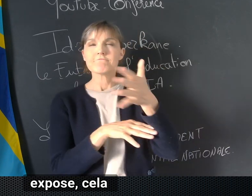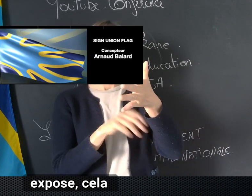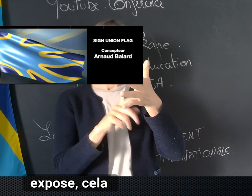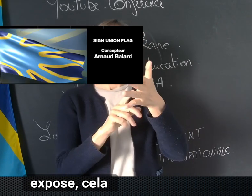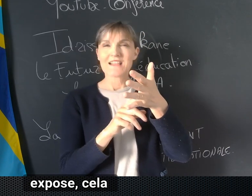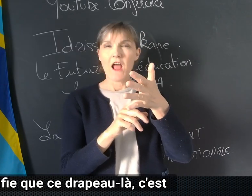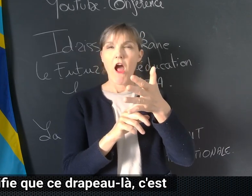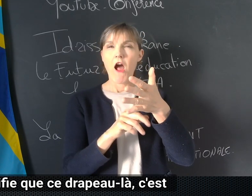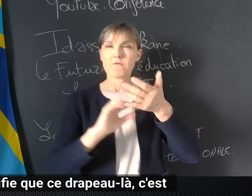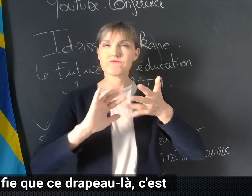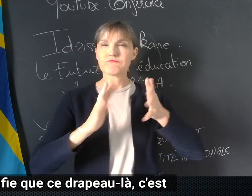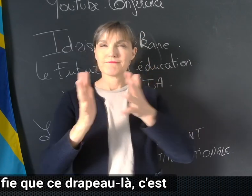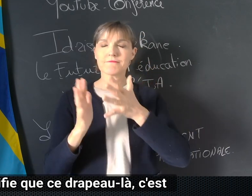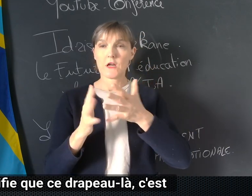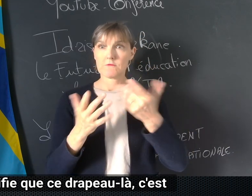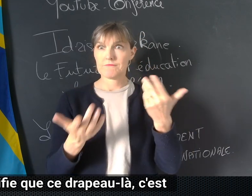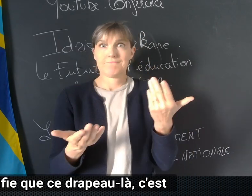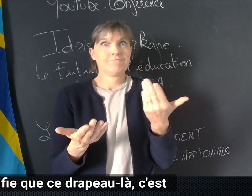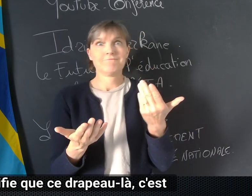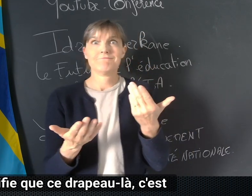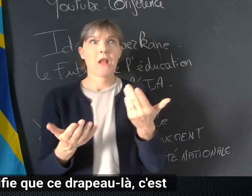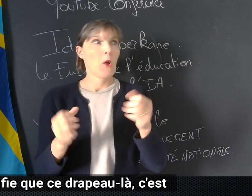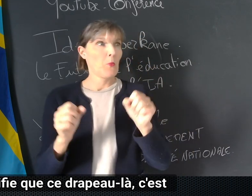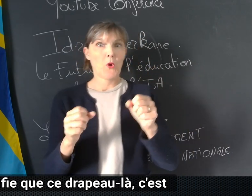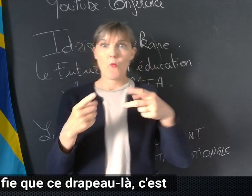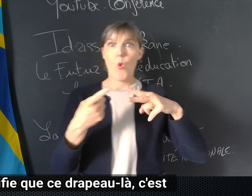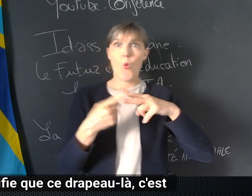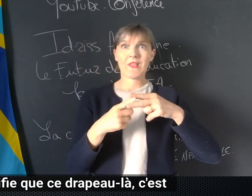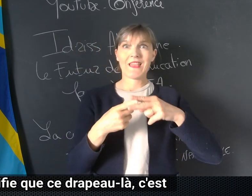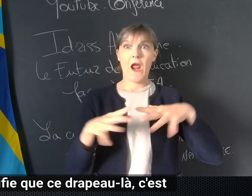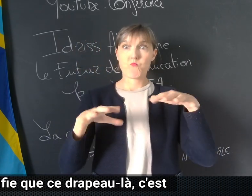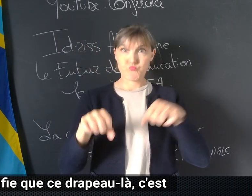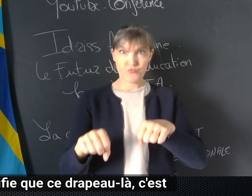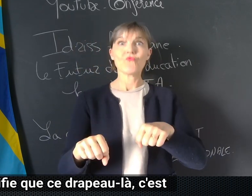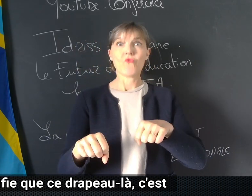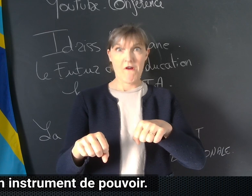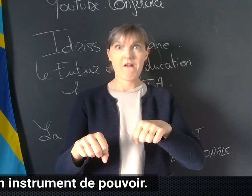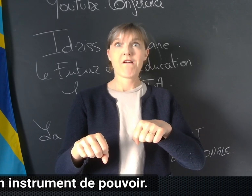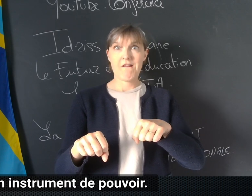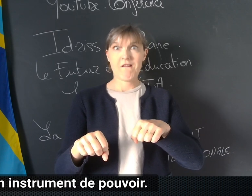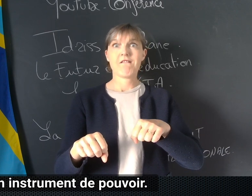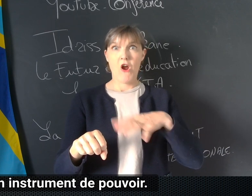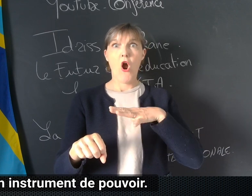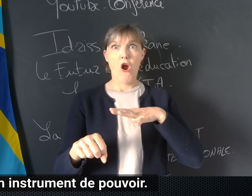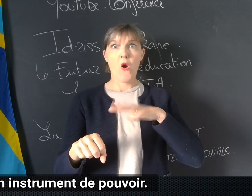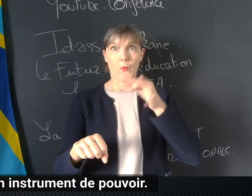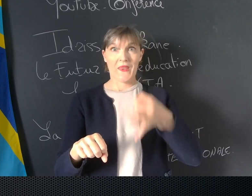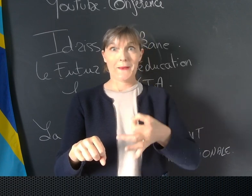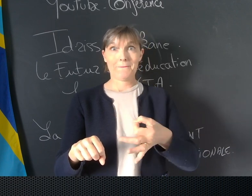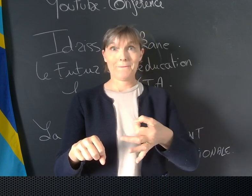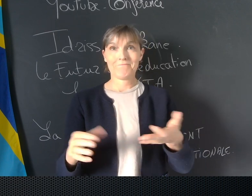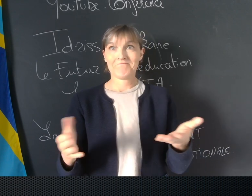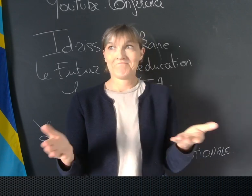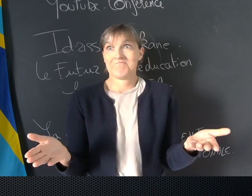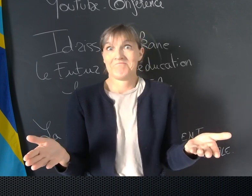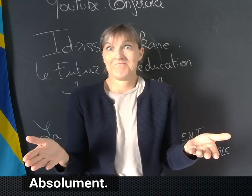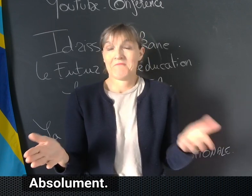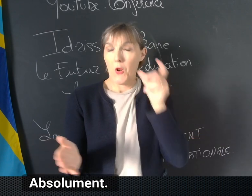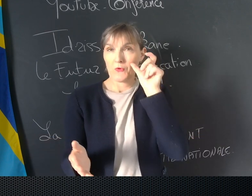cela signifie que ce drapeau-là, eh bien c'est un outil de pouvoir. Absolument.